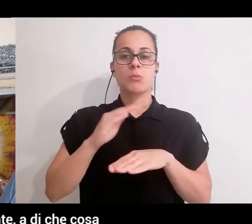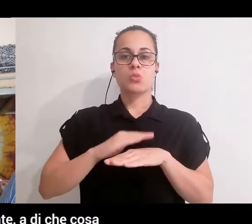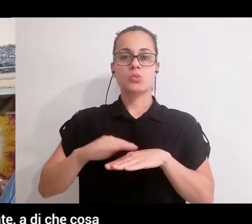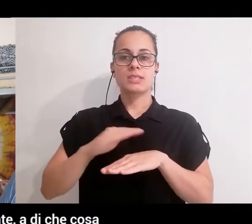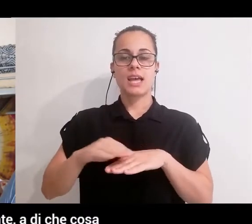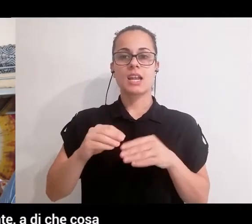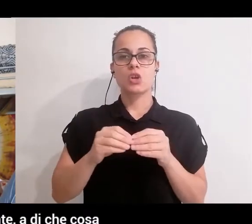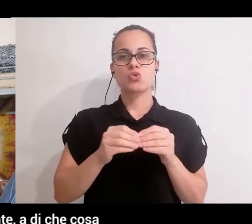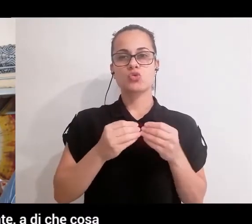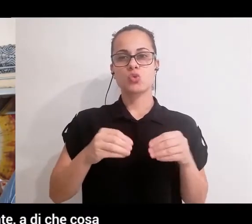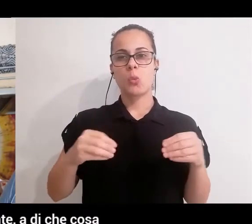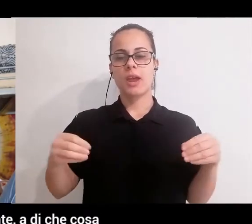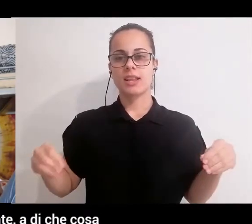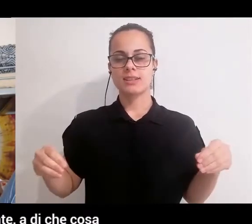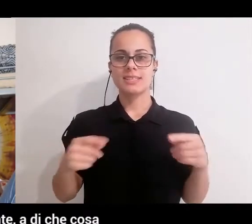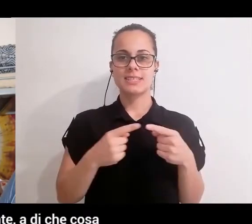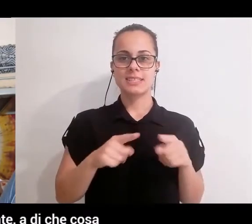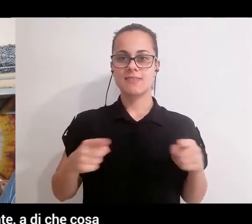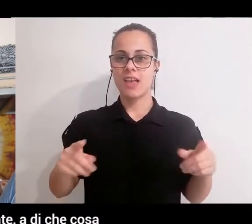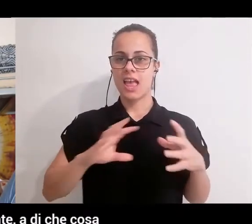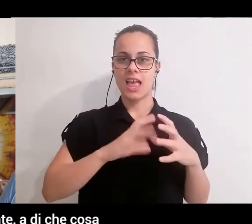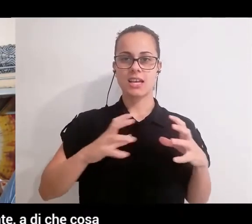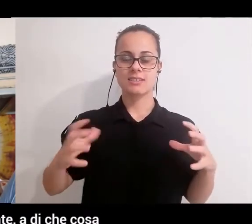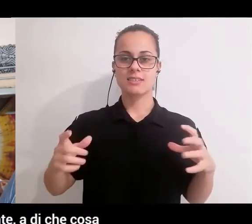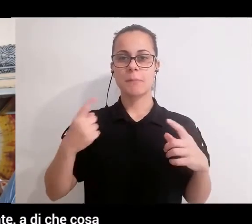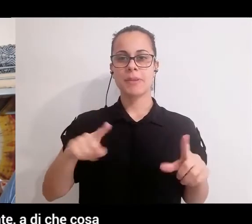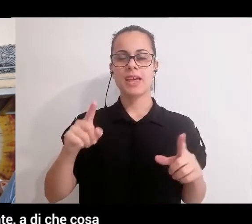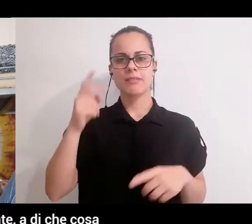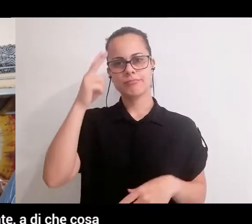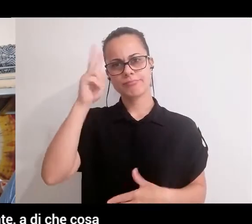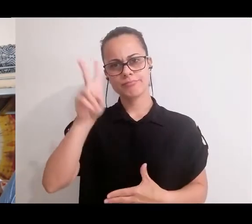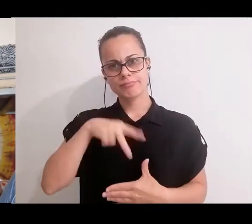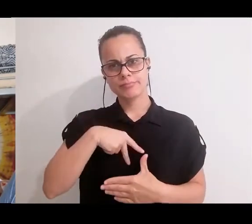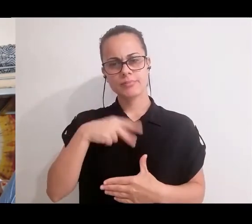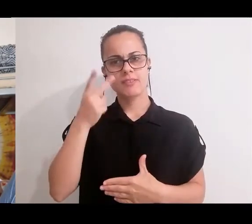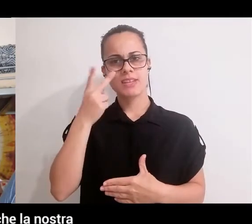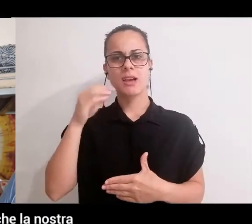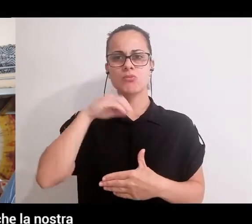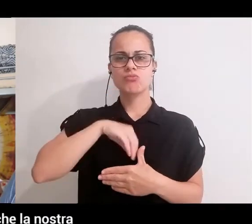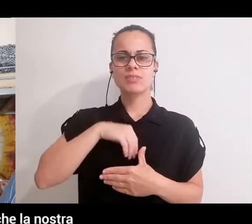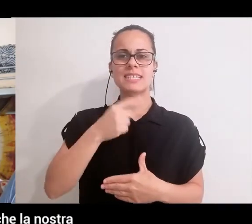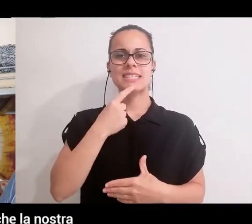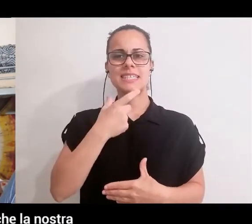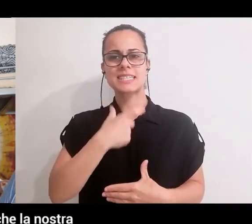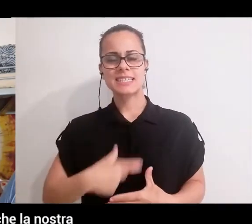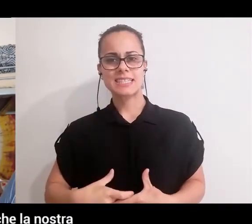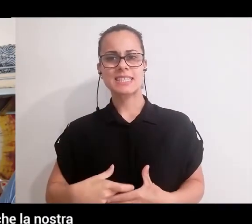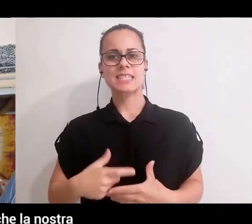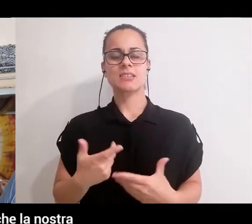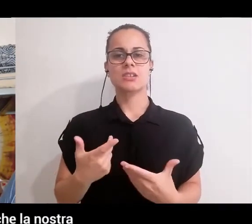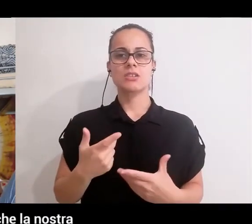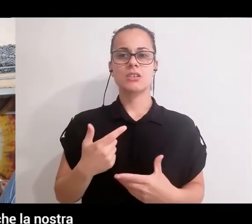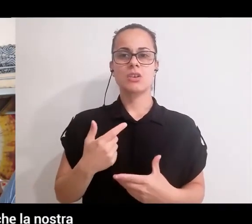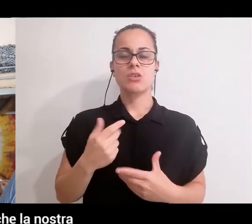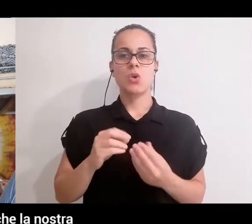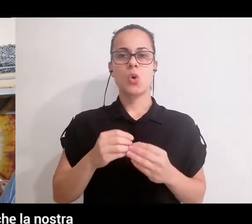per arrivare ad accedere a chi siamo veramente, a di che cosa siamo fatti, qual è la nostra vera essenza e qual